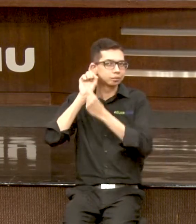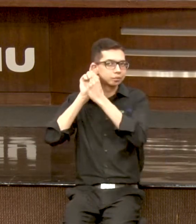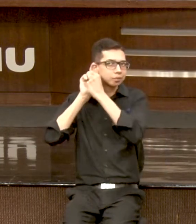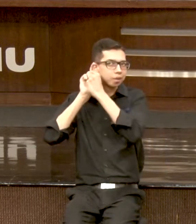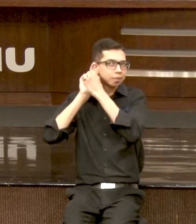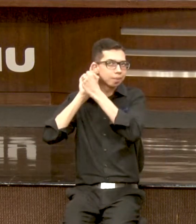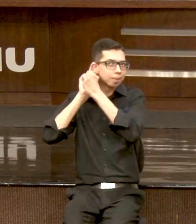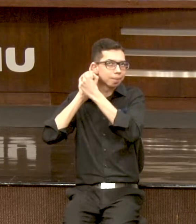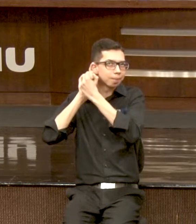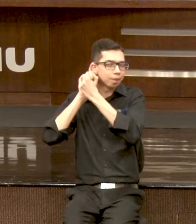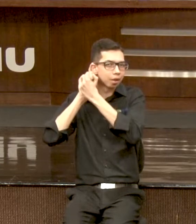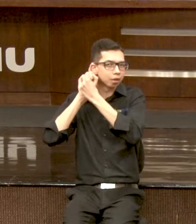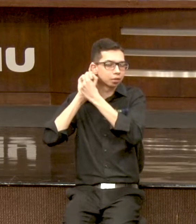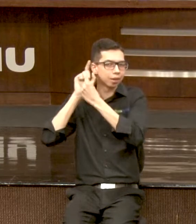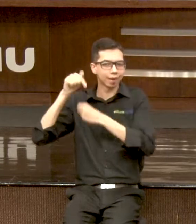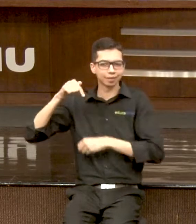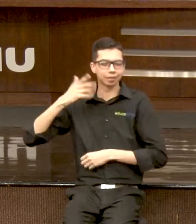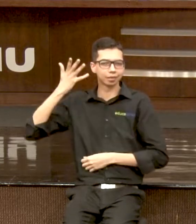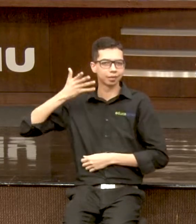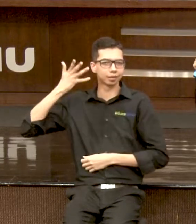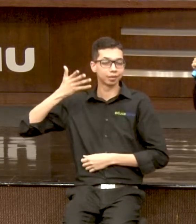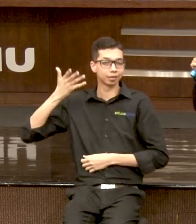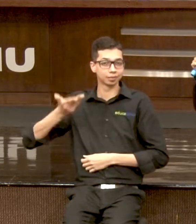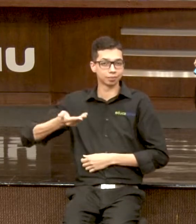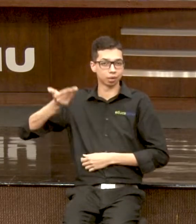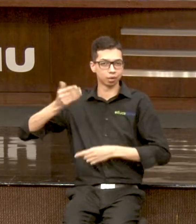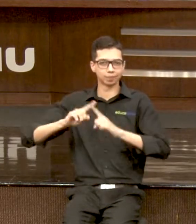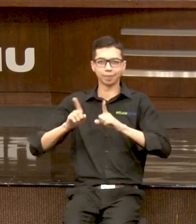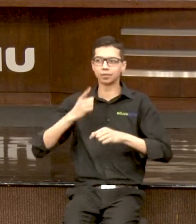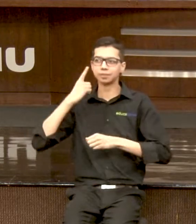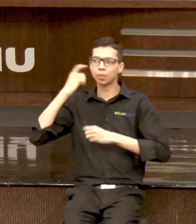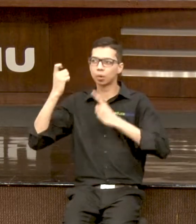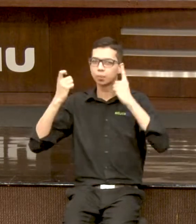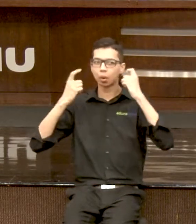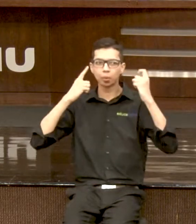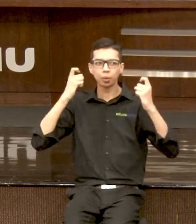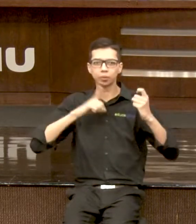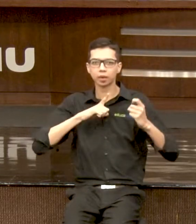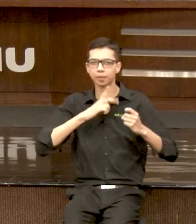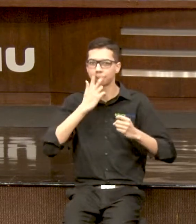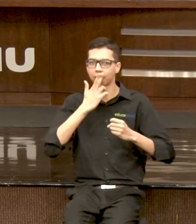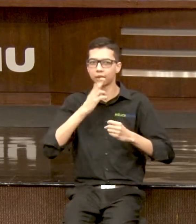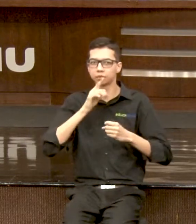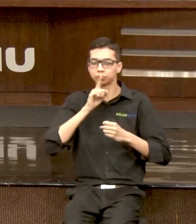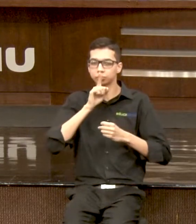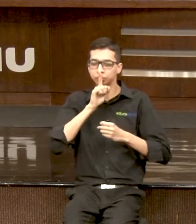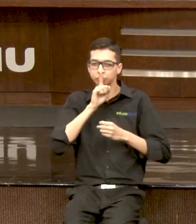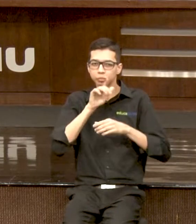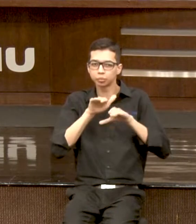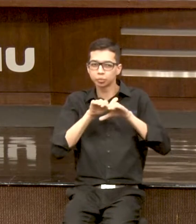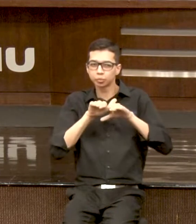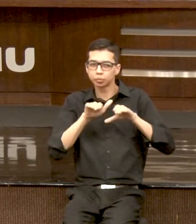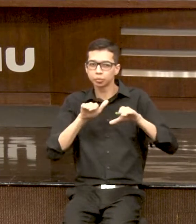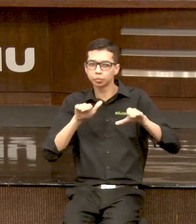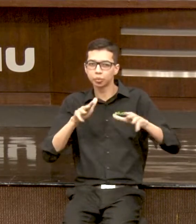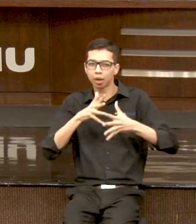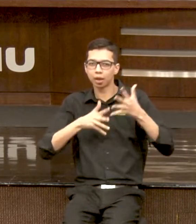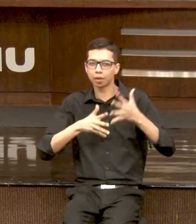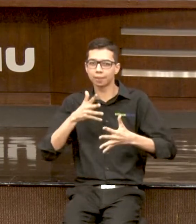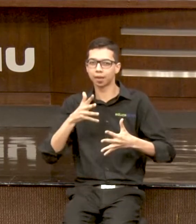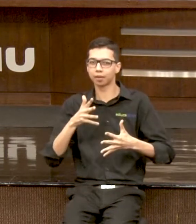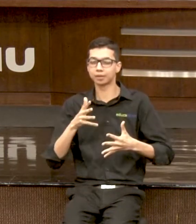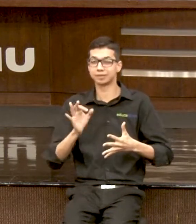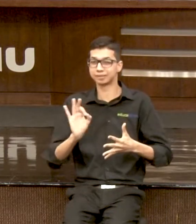o som da palestra. E os restos dos barulhos do ambiente vão ficar quietinhos para não interferir na